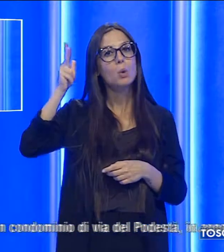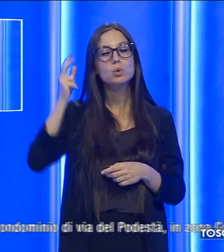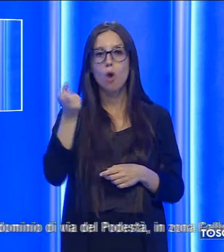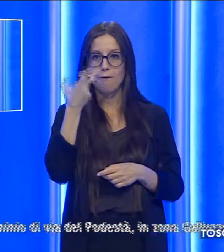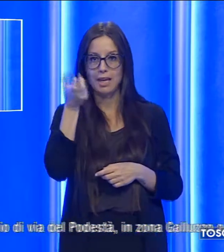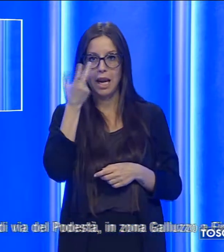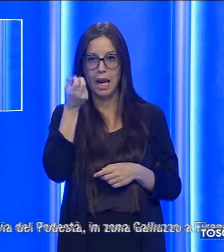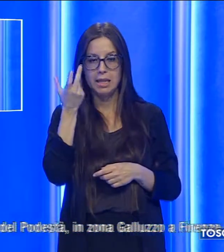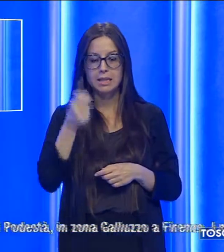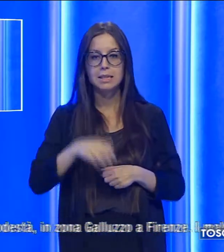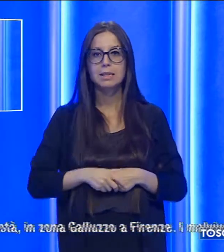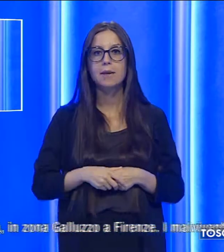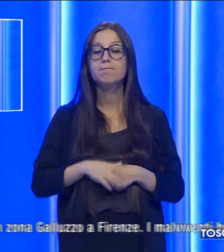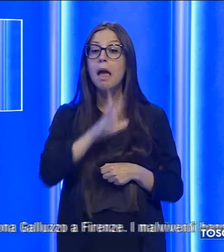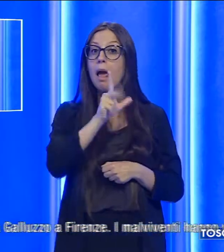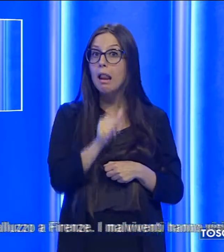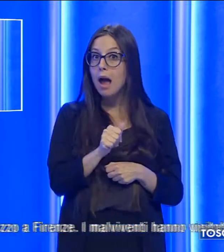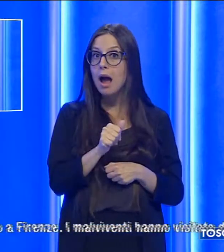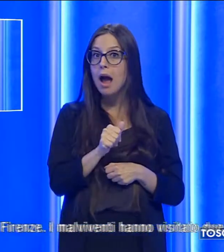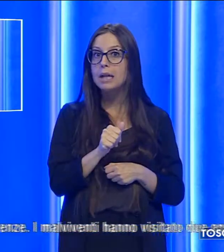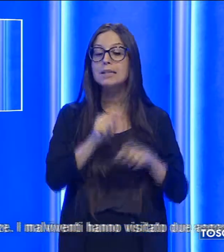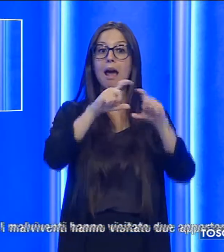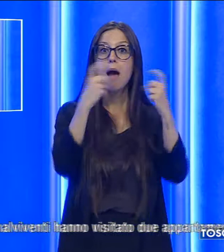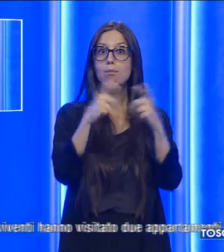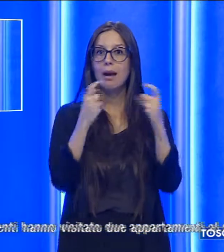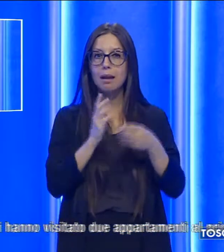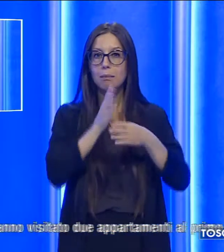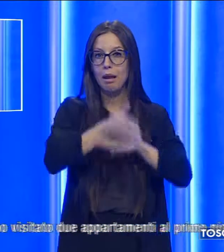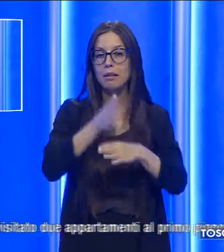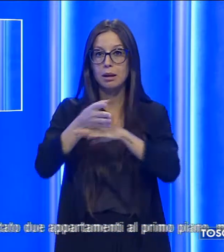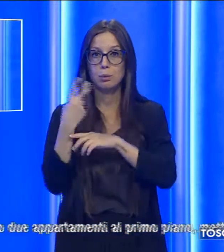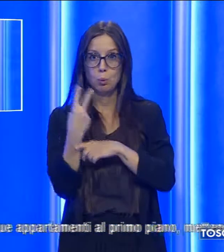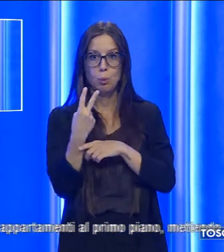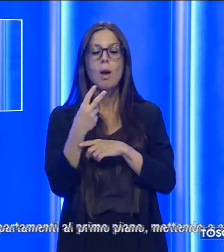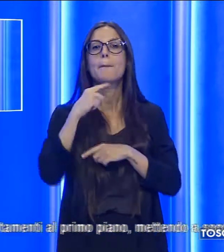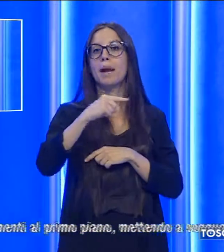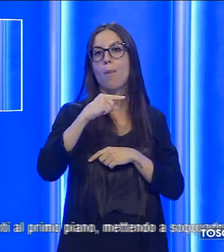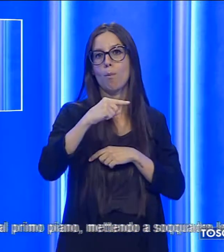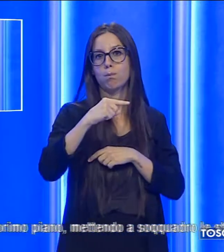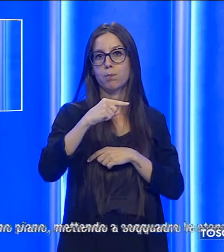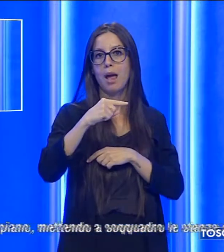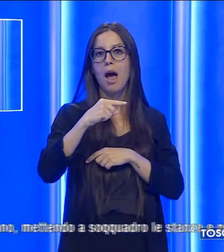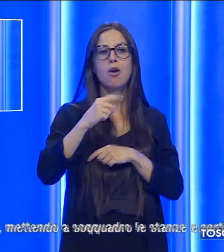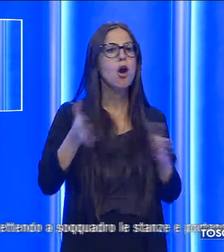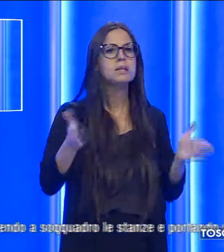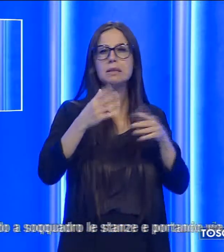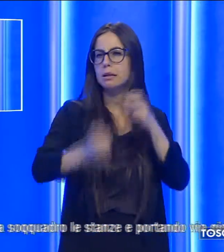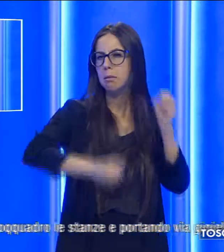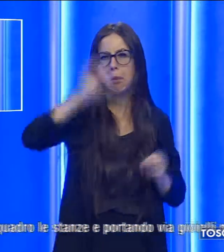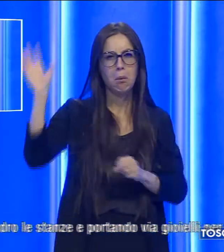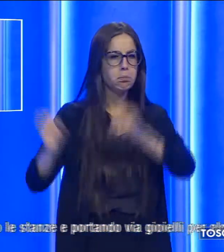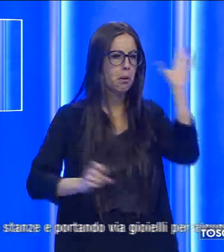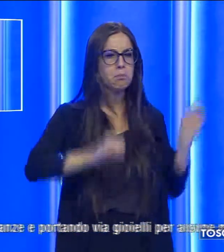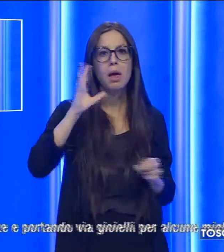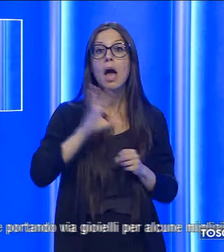a Firenze. I malviventi hanno visitato due appartamenti al primo piano mettendo a soquadro le stanze e portando via